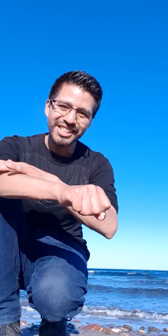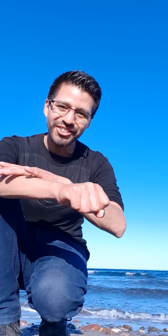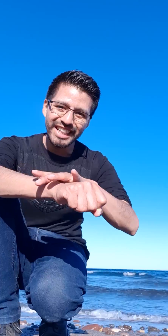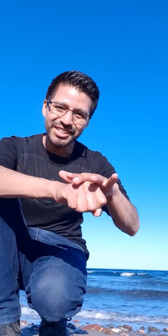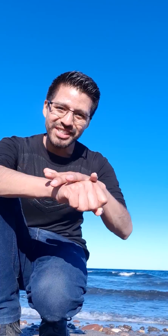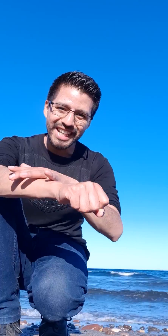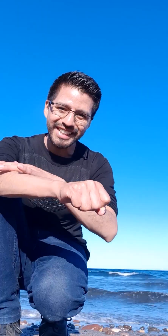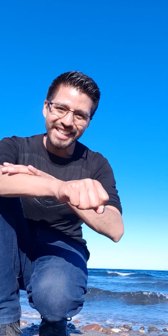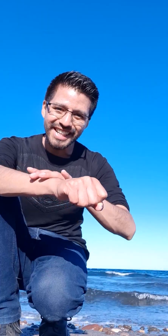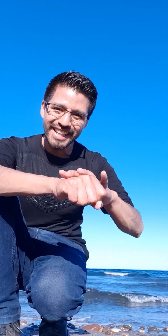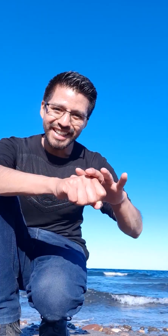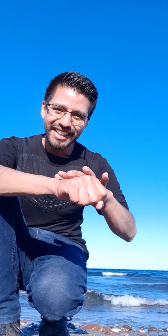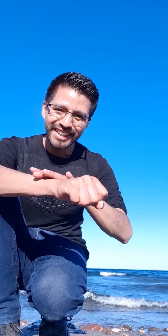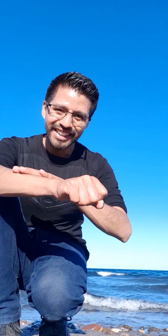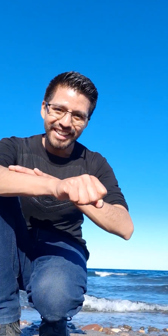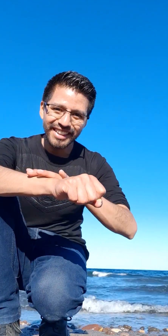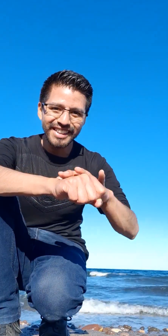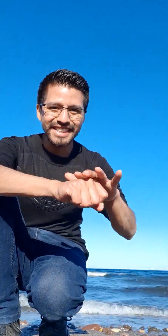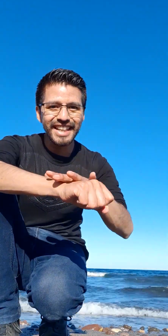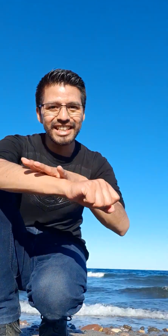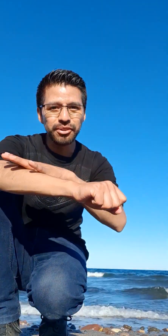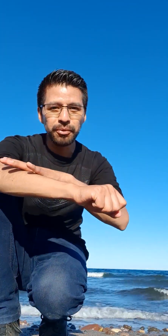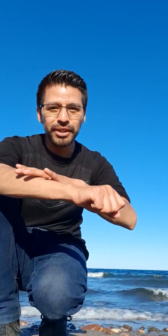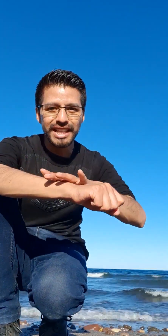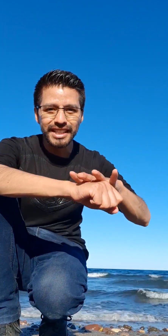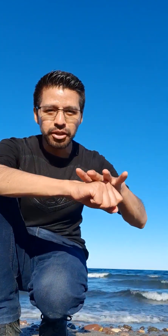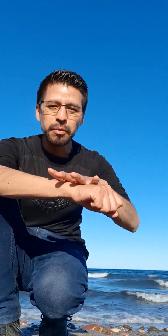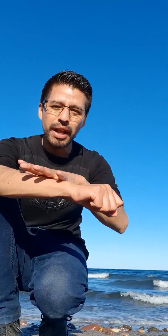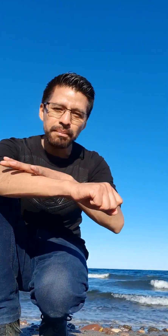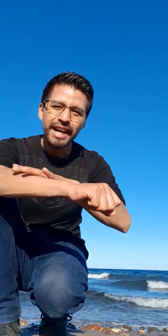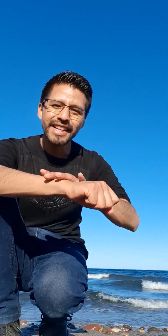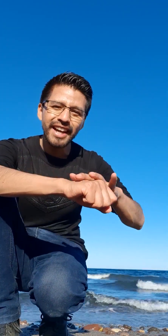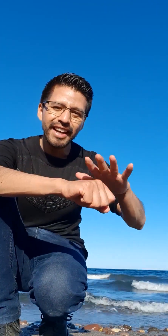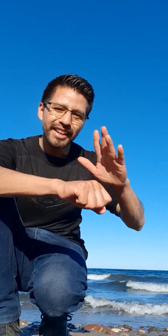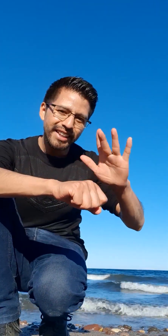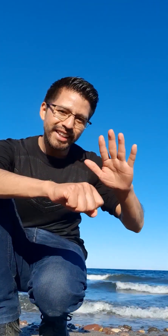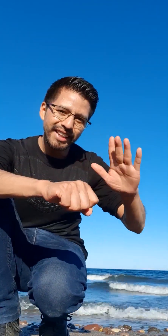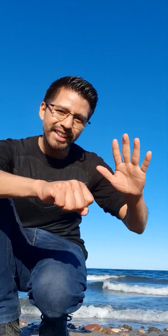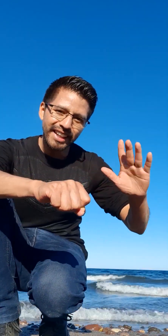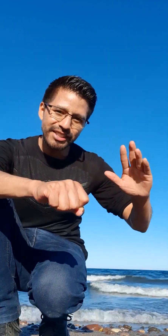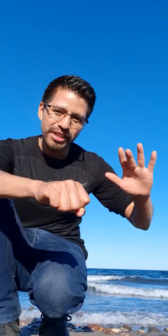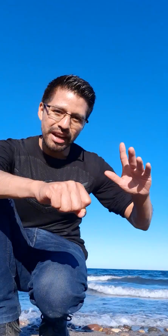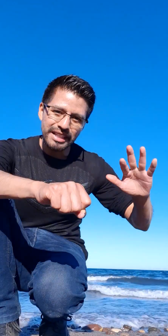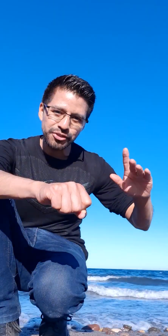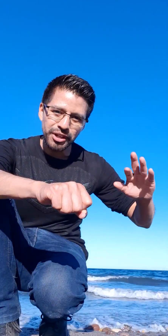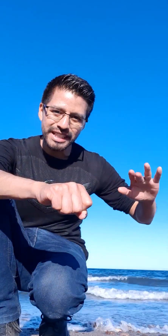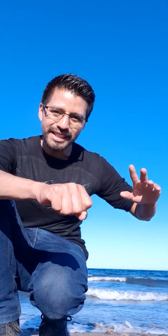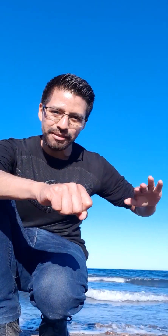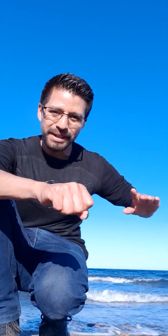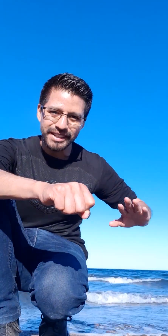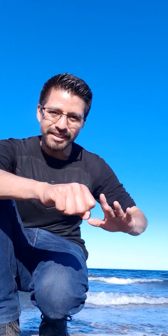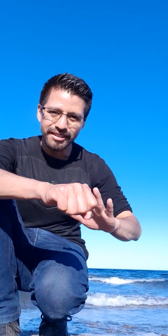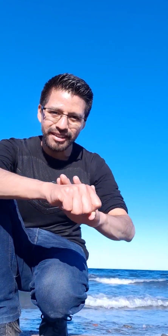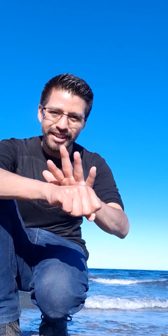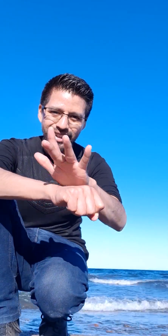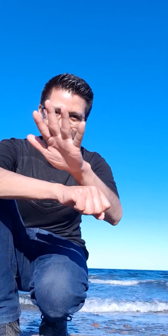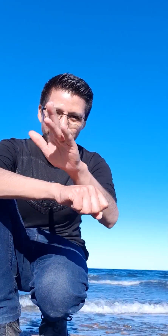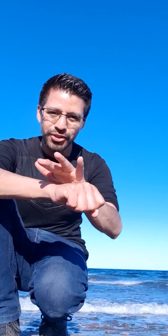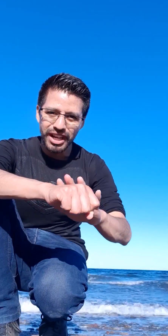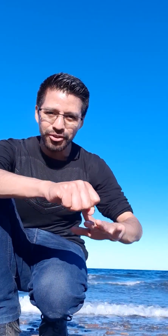a esto que esto es la tierra. En este caso podría ser como la playa y estas las olas del mar que chocan